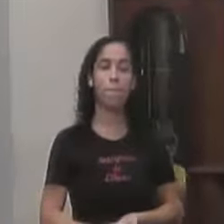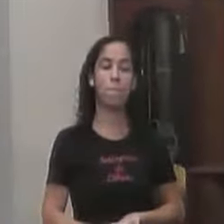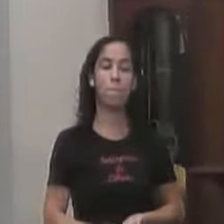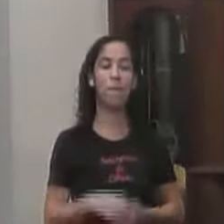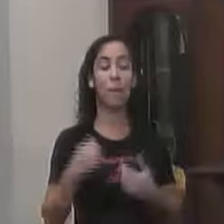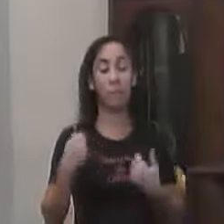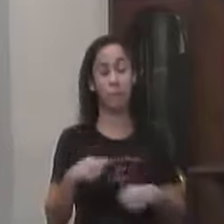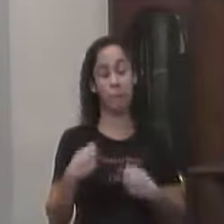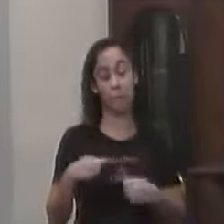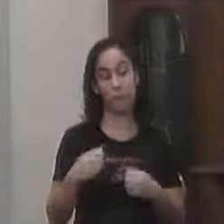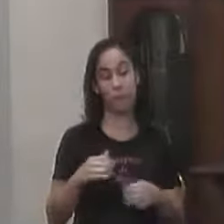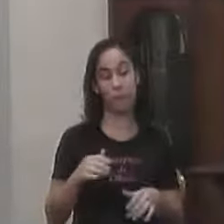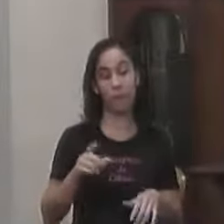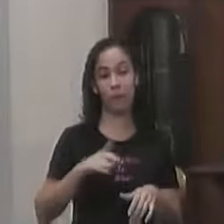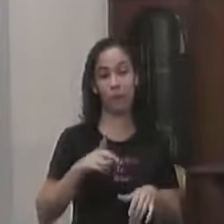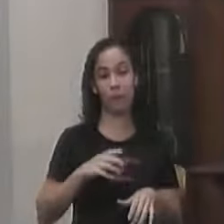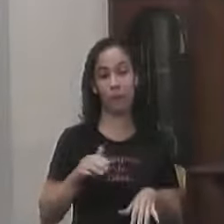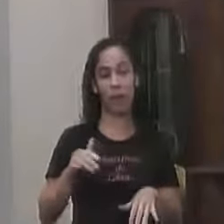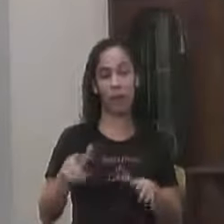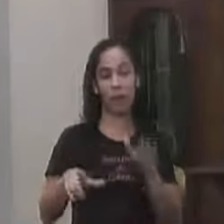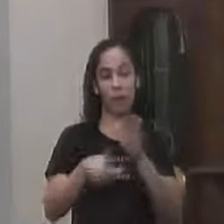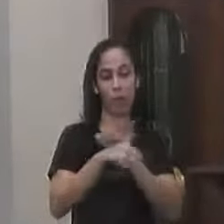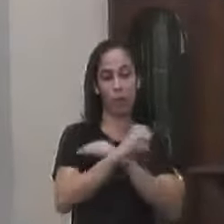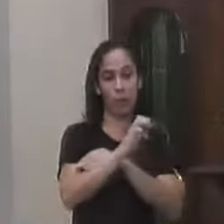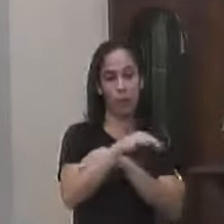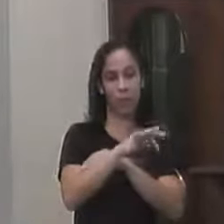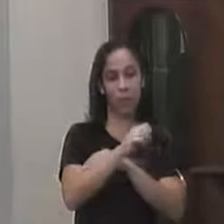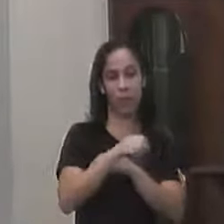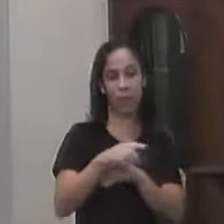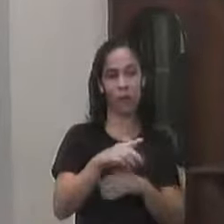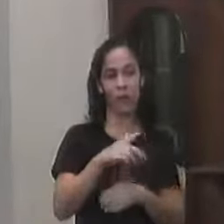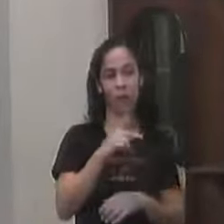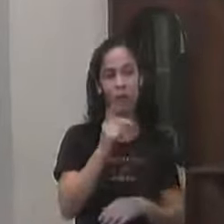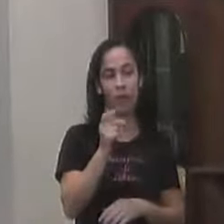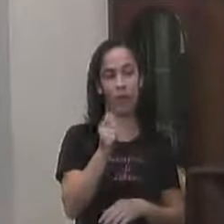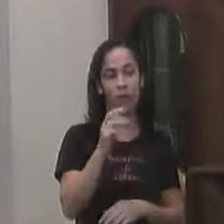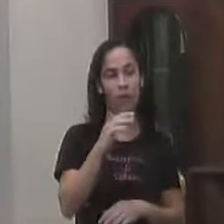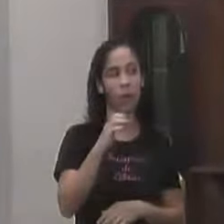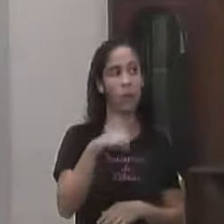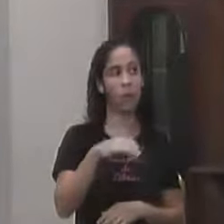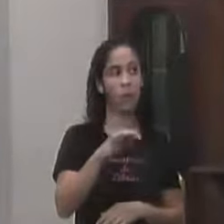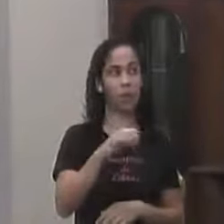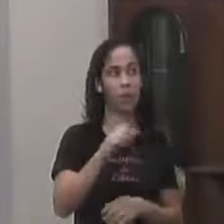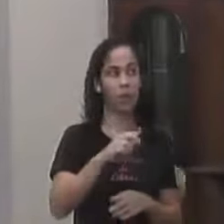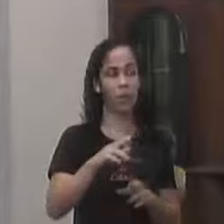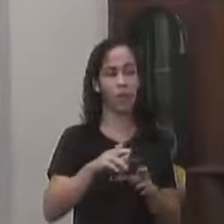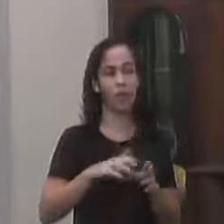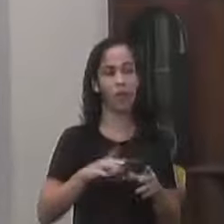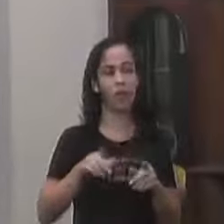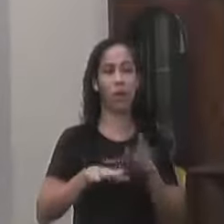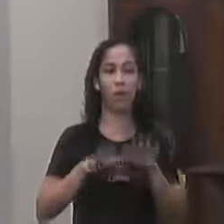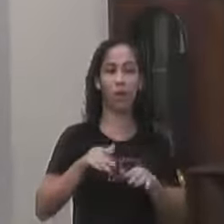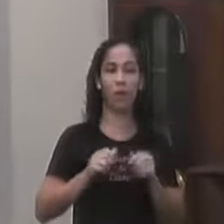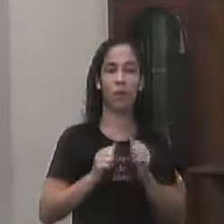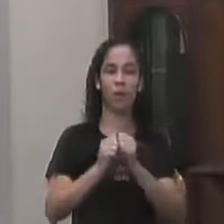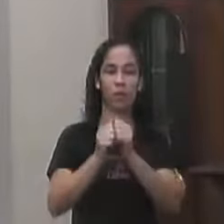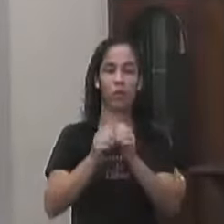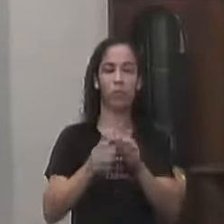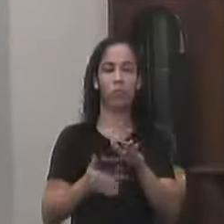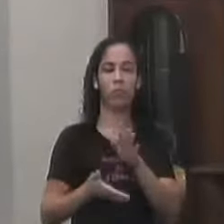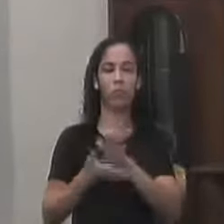Carece De uma emenda Parlamentar Talvez o nosso Presidente lá Do hospital Vá Com a gente Nessa